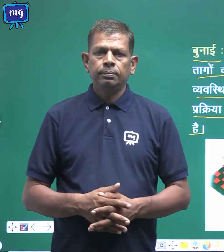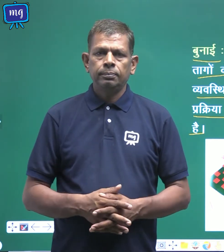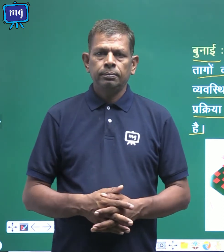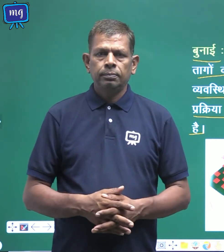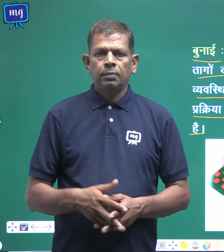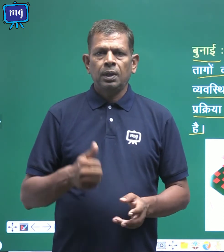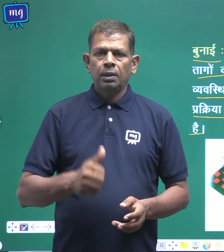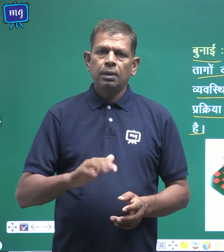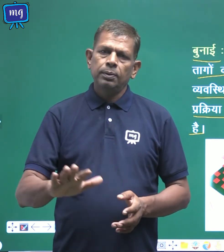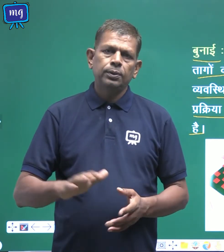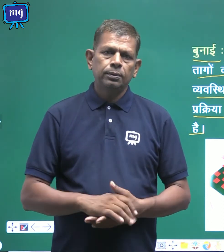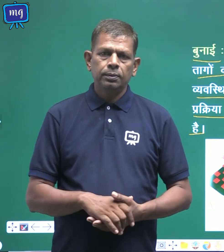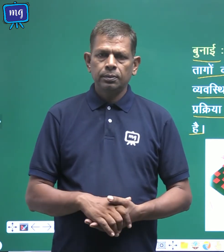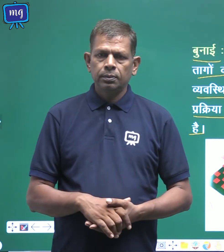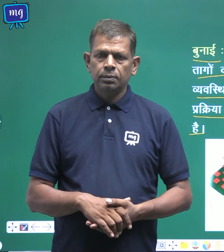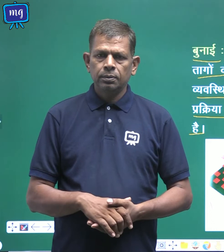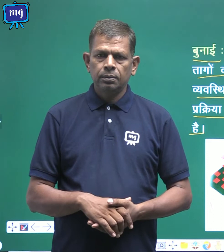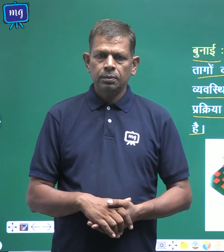ठीक है बच्चों